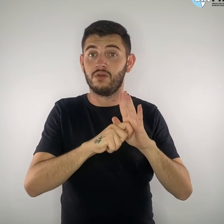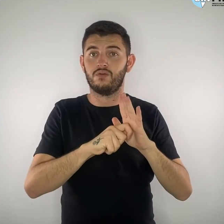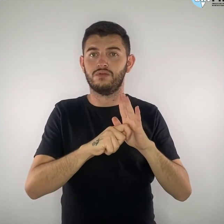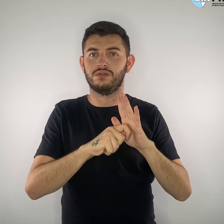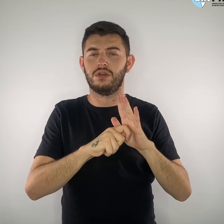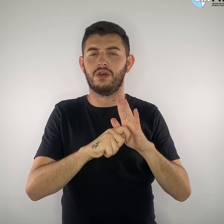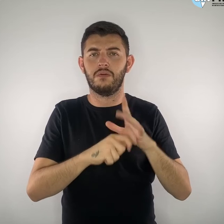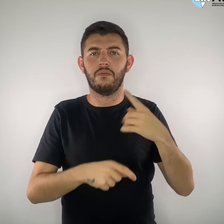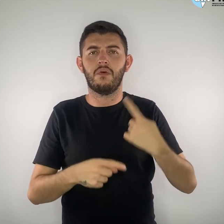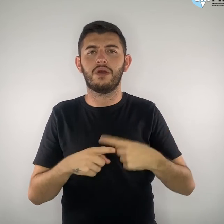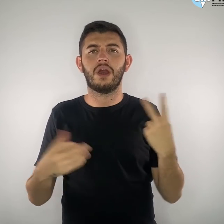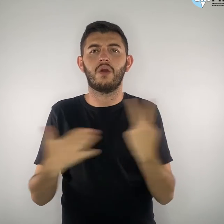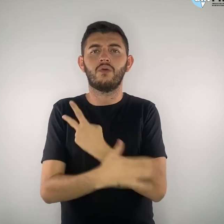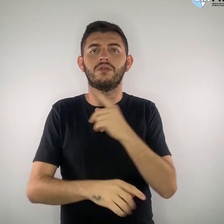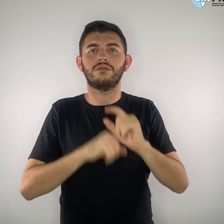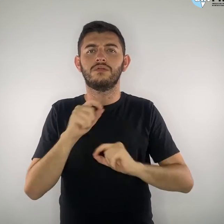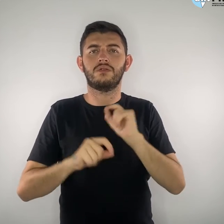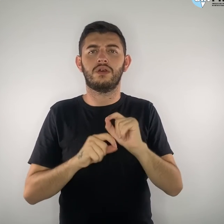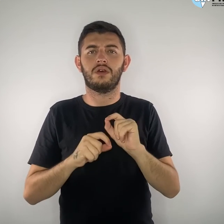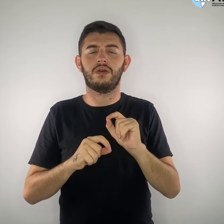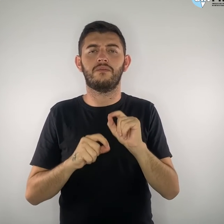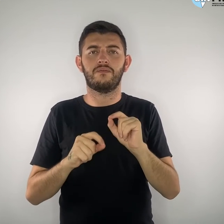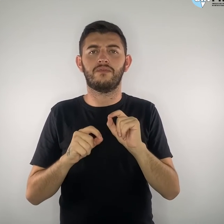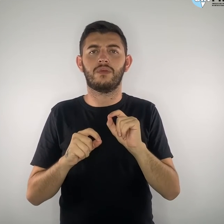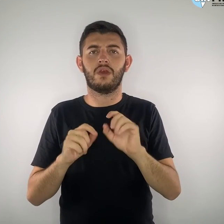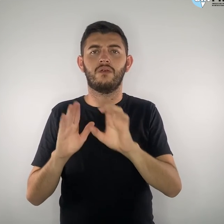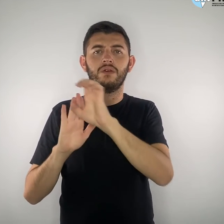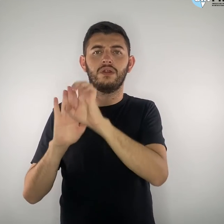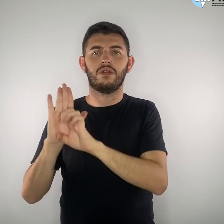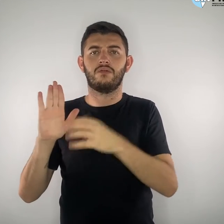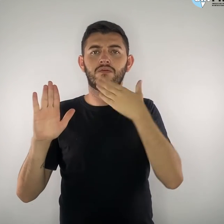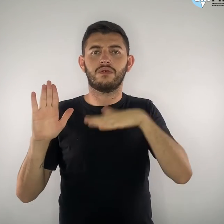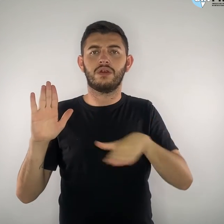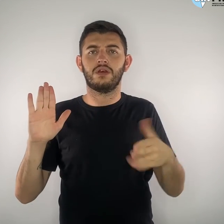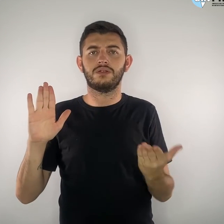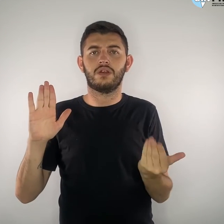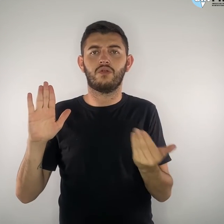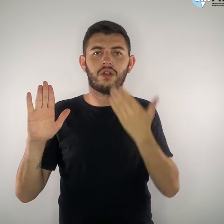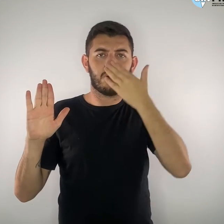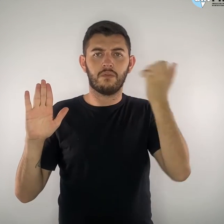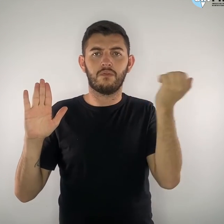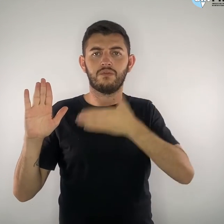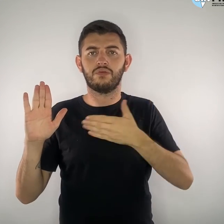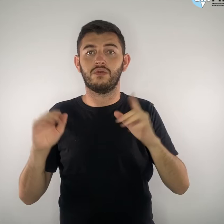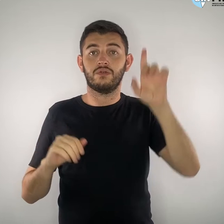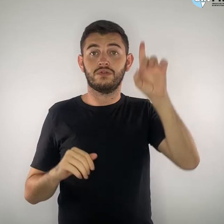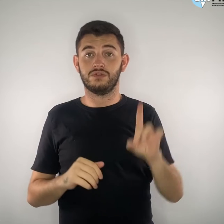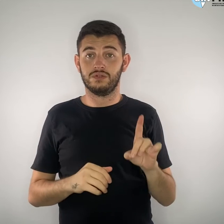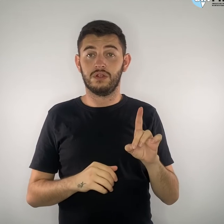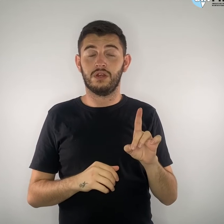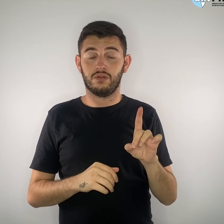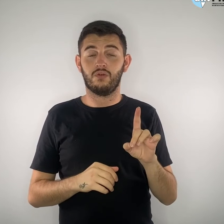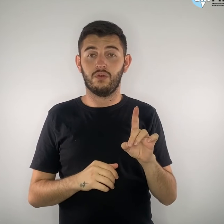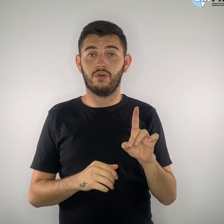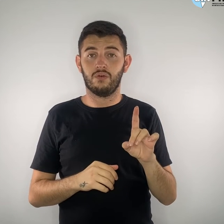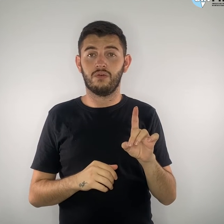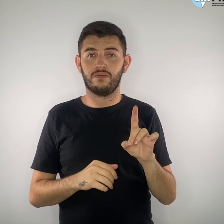infringir o Estatuto das Crianças e Adolescentes, o diretor produziu uma folha de